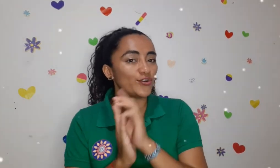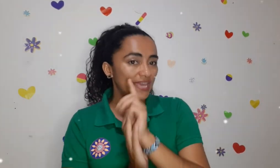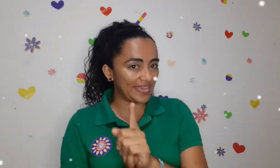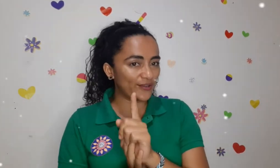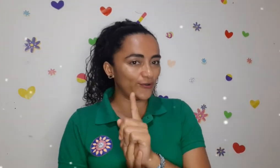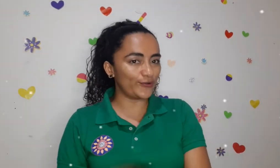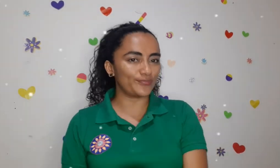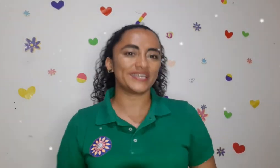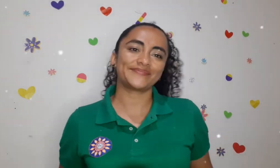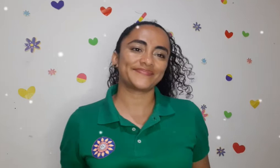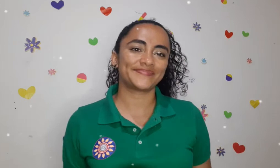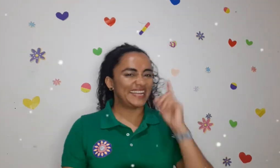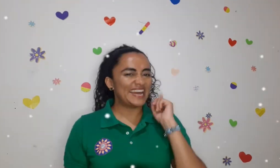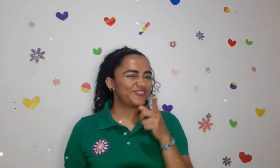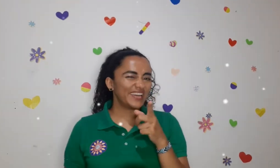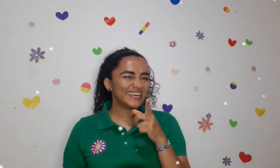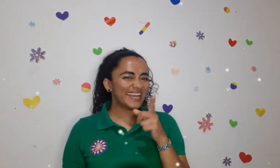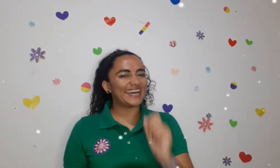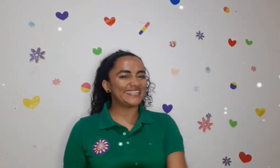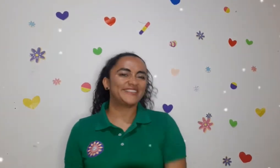en Colombia. La Feria de Cali